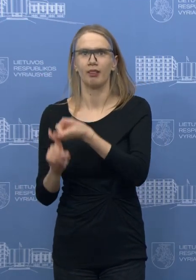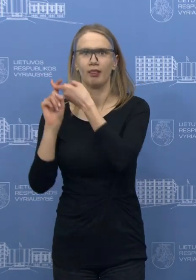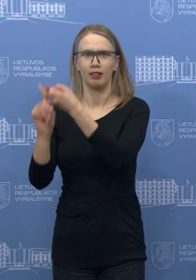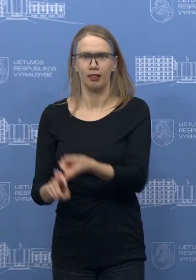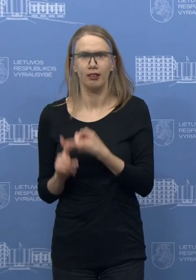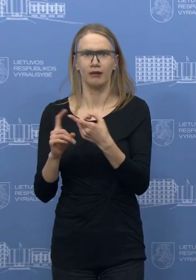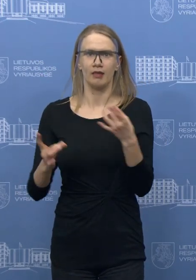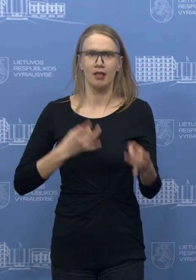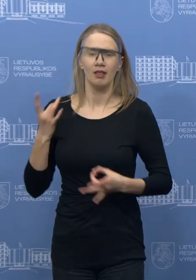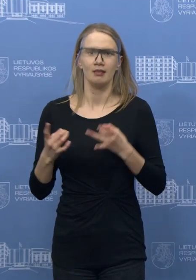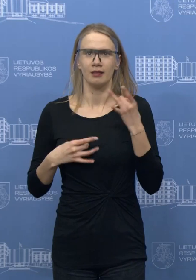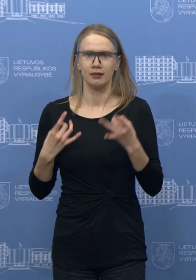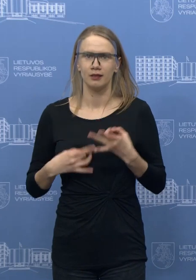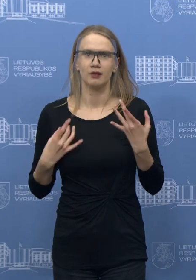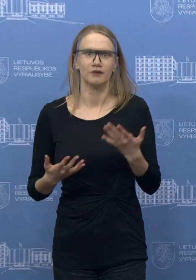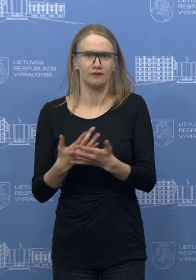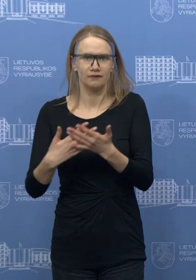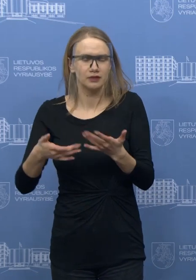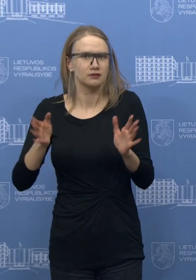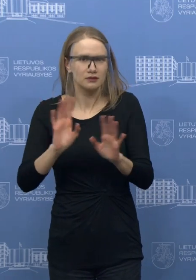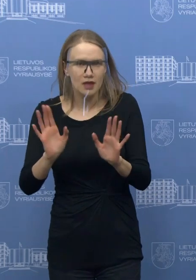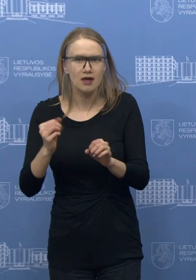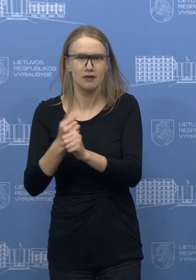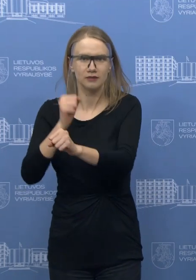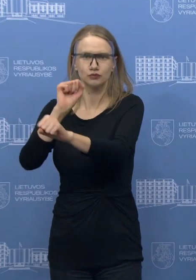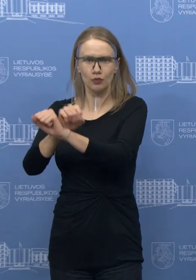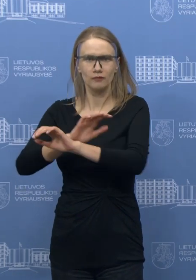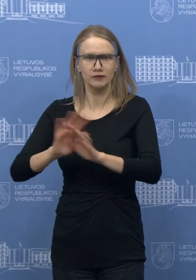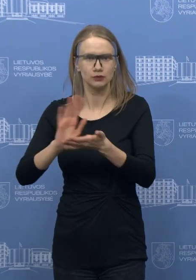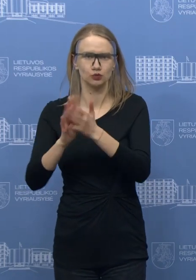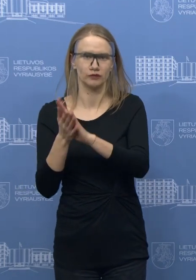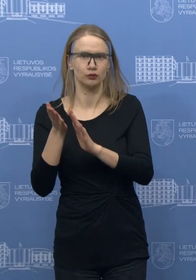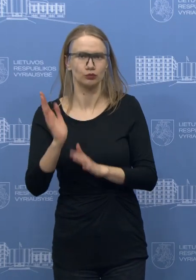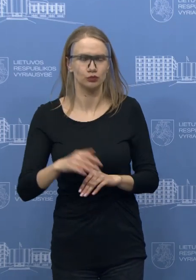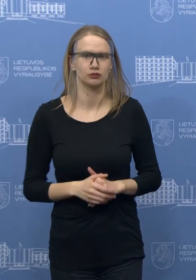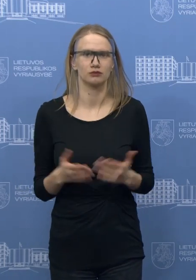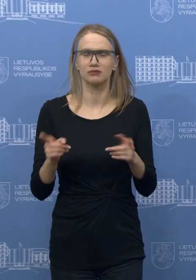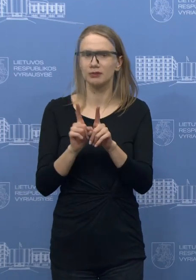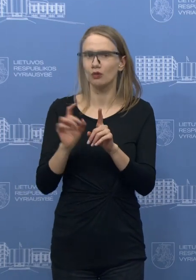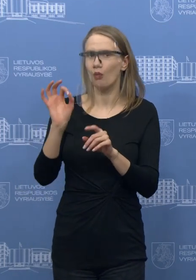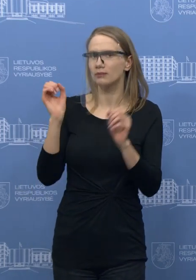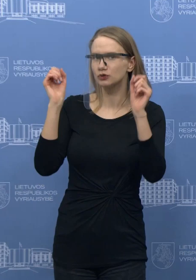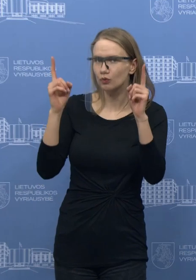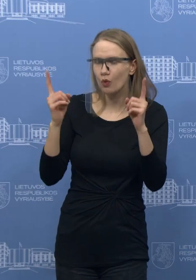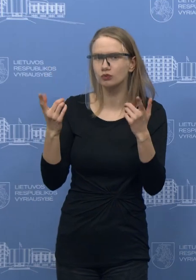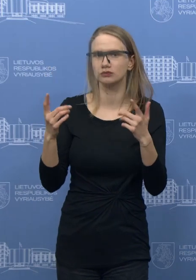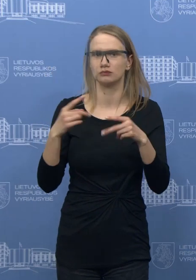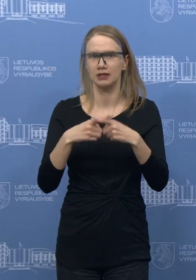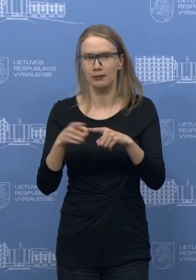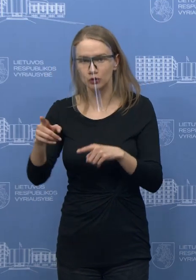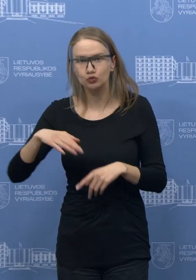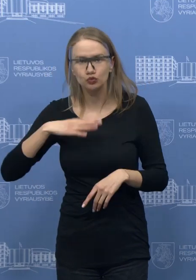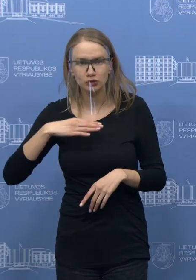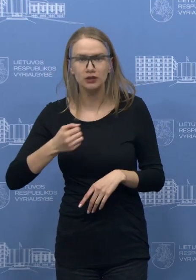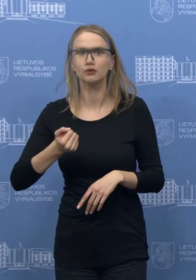čia yra situacija, kad būtų tinkamai naudojami tais įrankiais, kurie turi, kalbant ar tai apie apsaugos priemonės, ar jų pakankamai turi. Jeigu